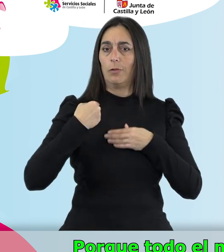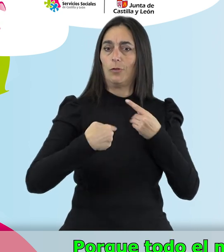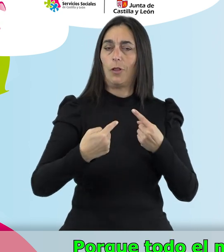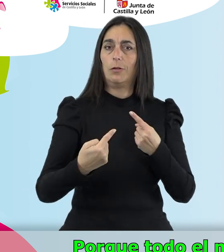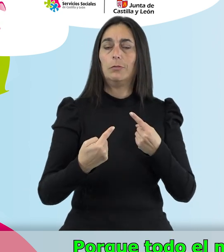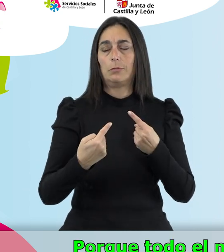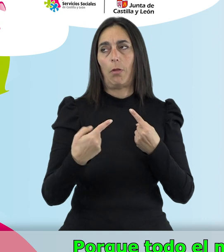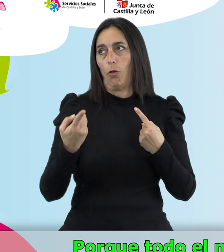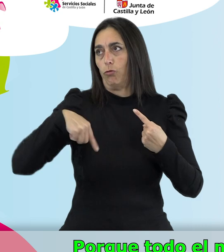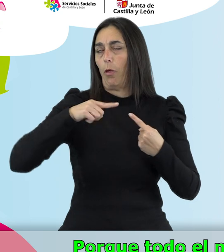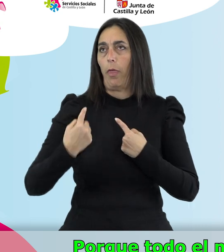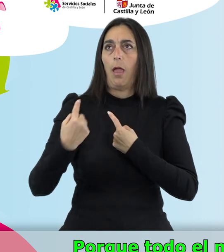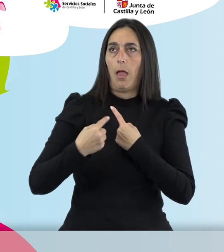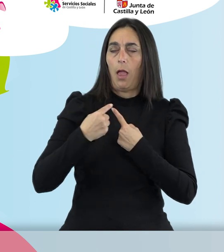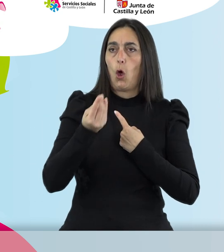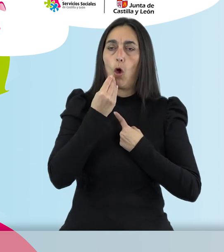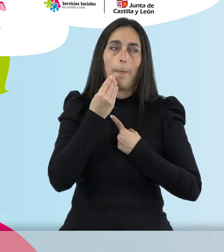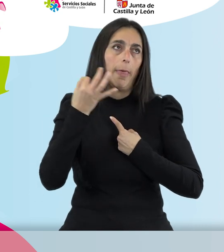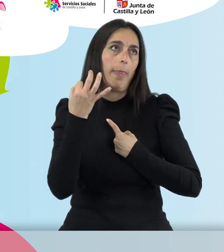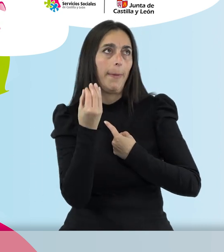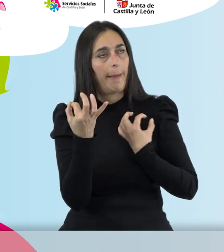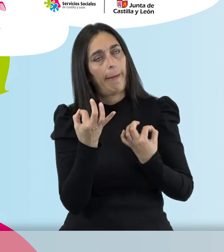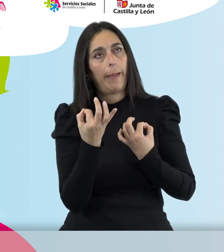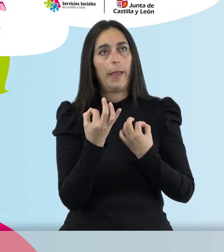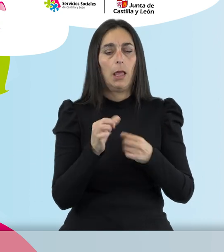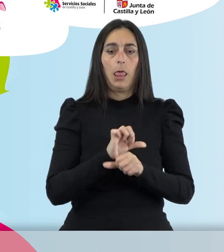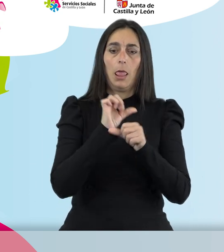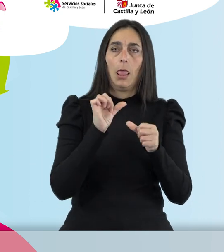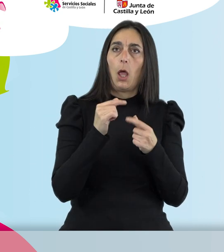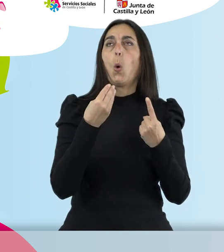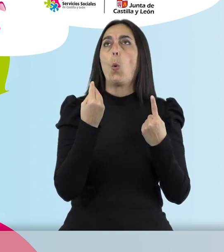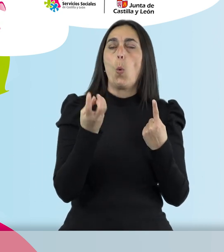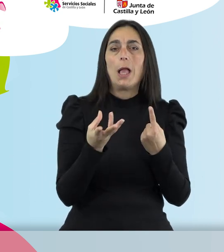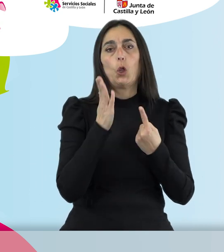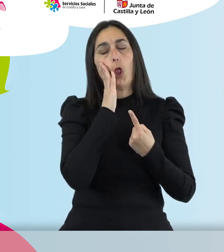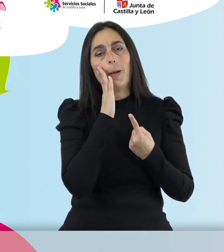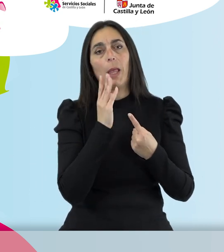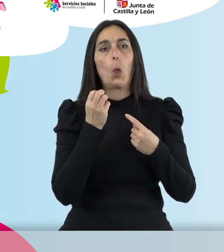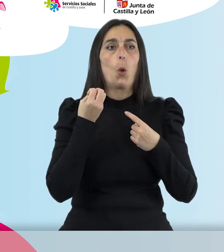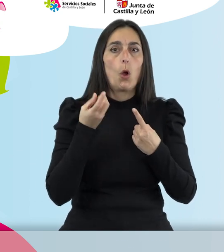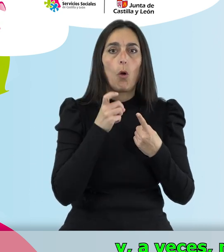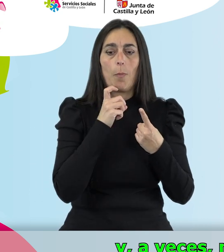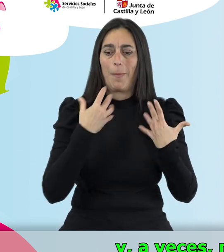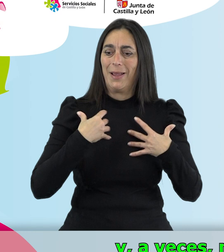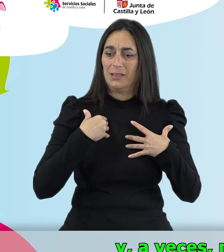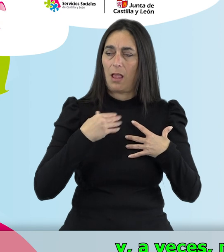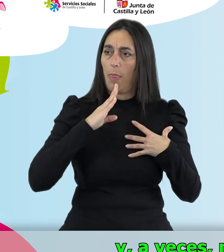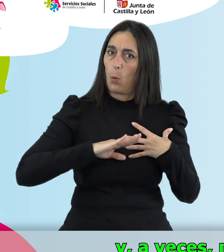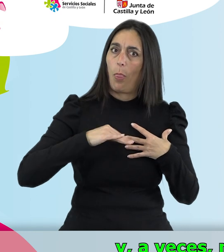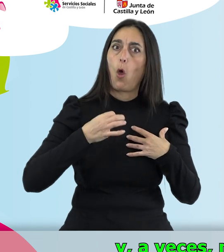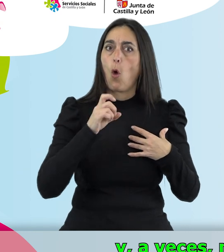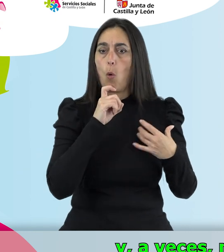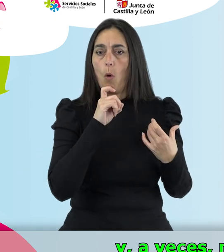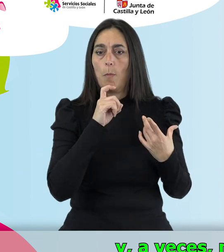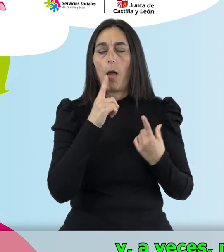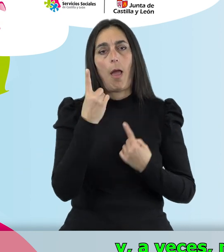todo el mundo le dice qué debe comer, cuánto y cómo debería dormir, cómo se debe vestir antes de salir y a veces nos